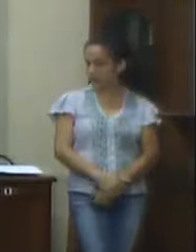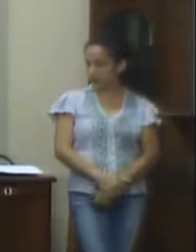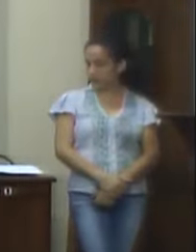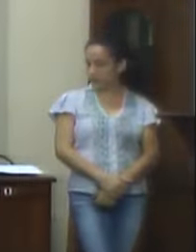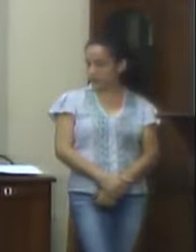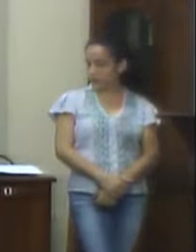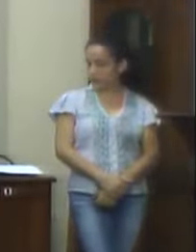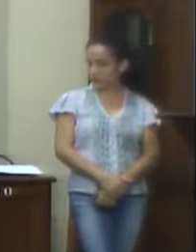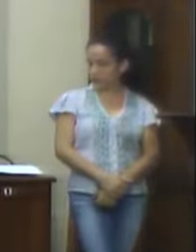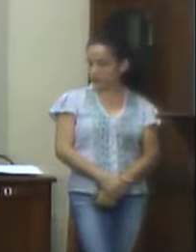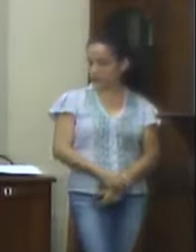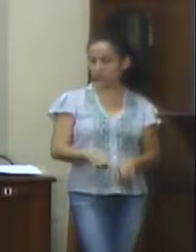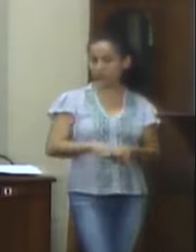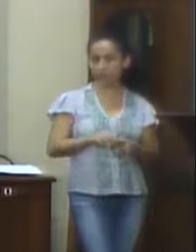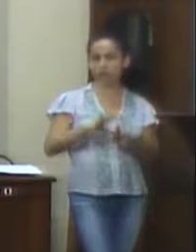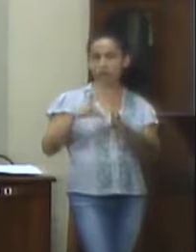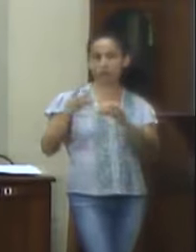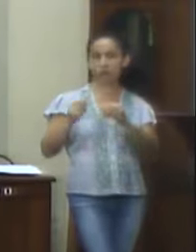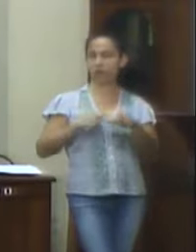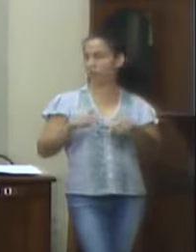demais serviços